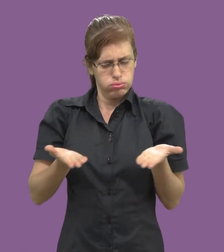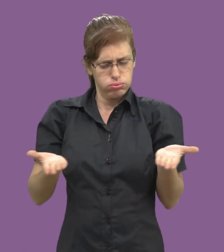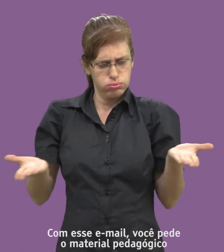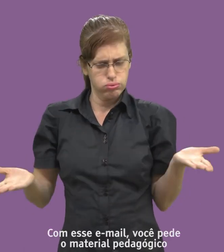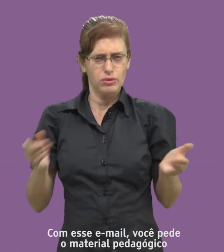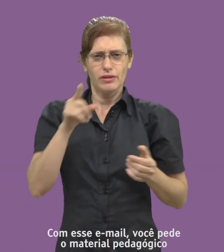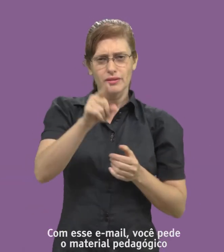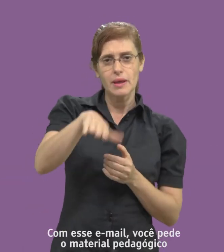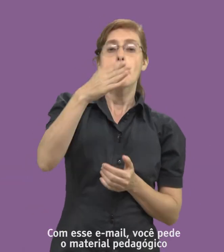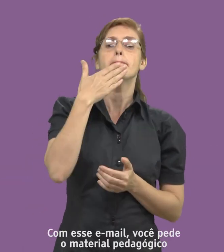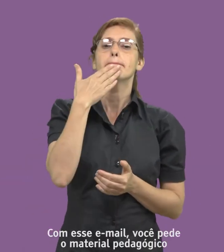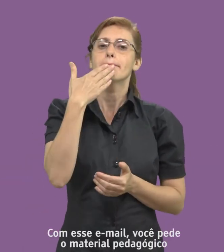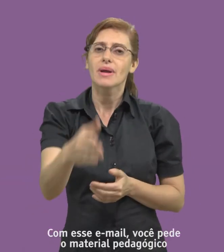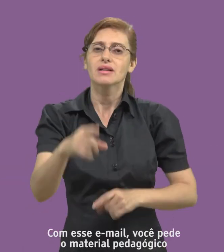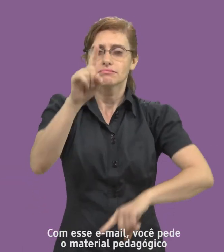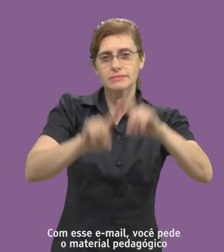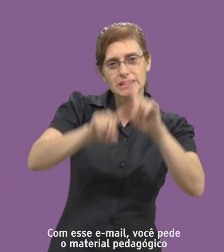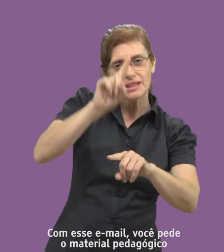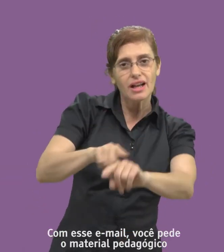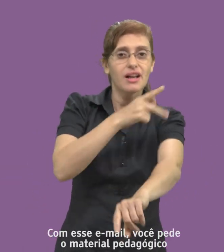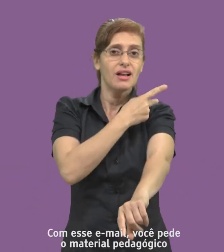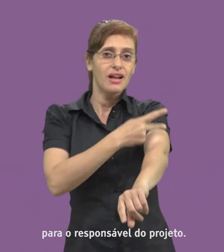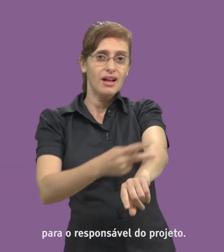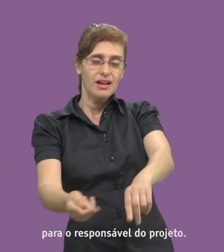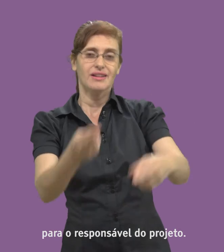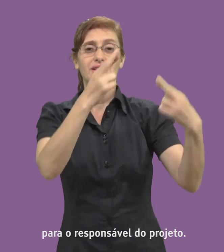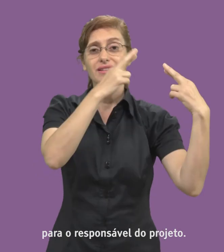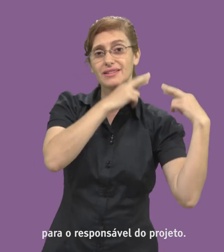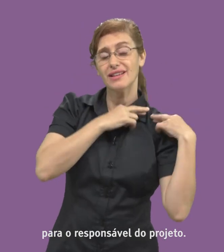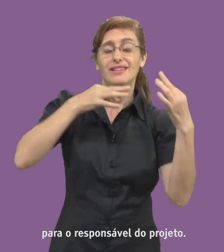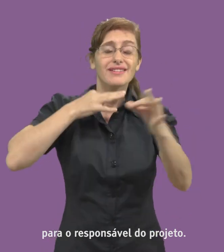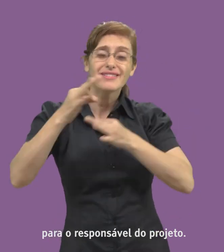Com esse e-mail, você pede o material pedagógico para o responsável do projeto.